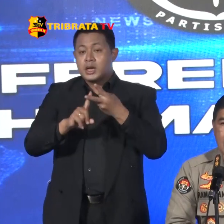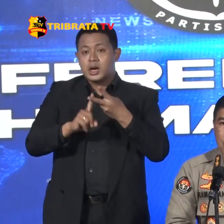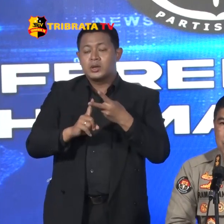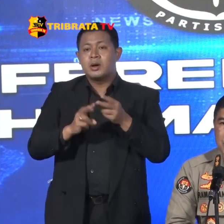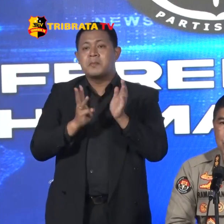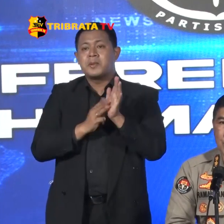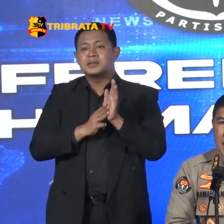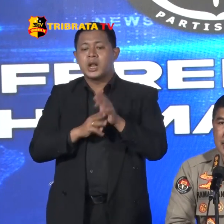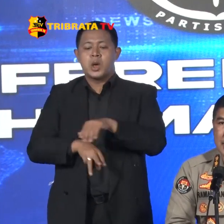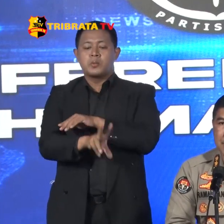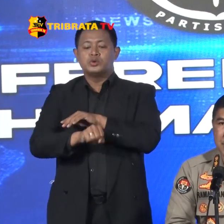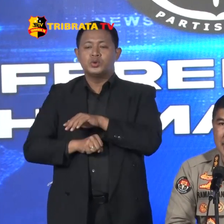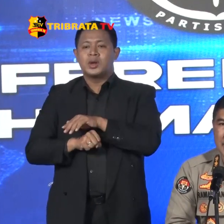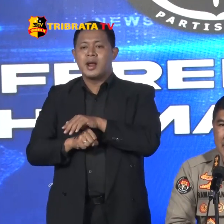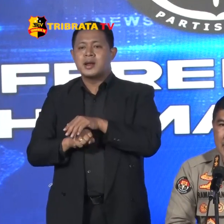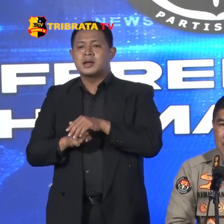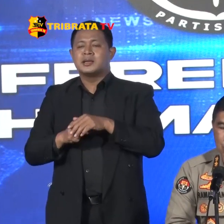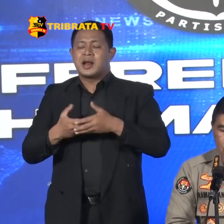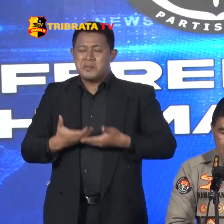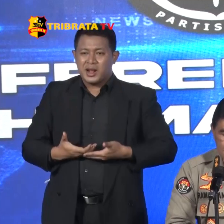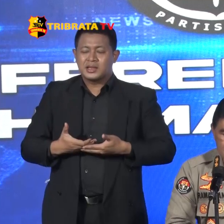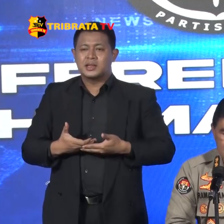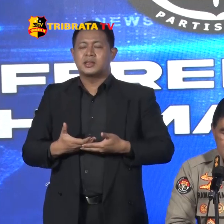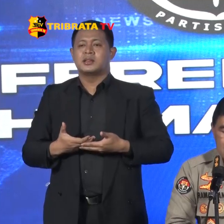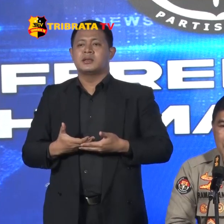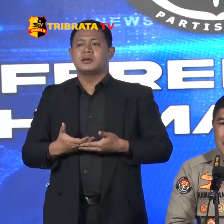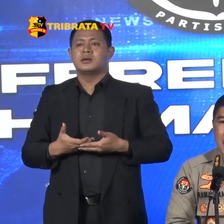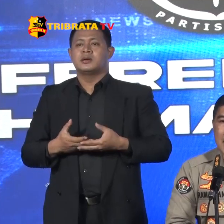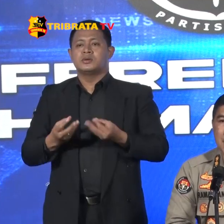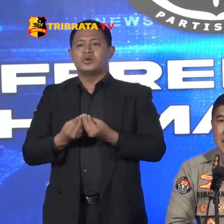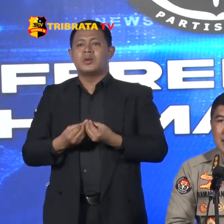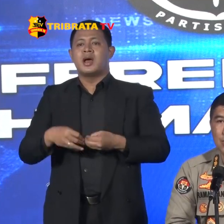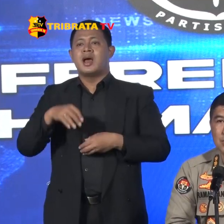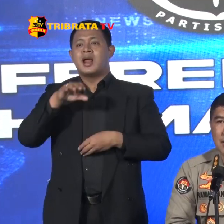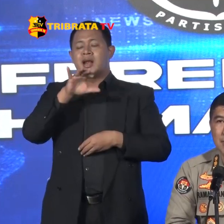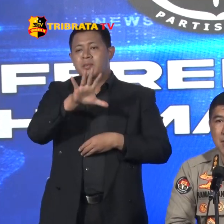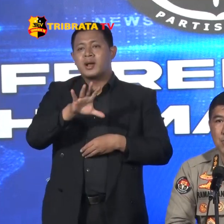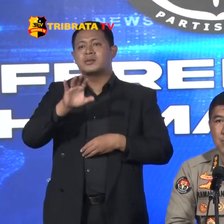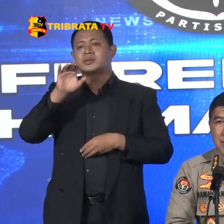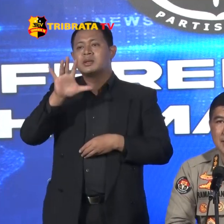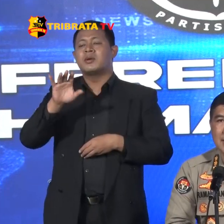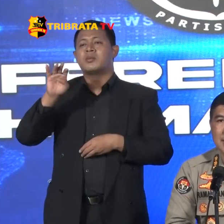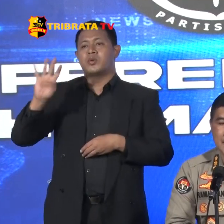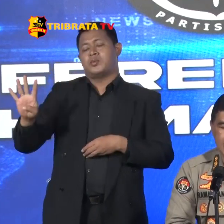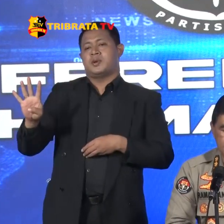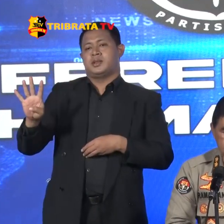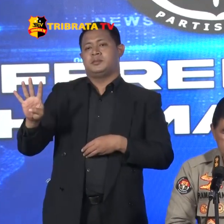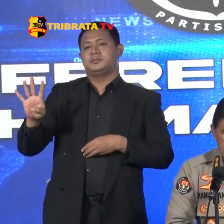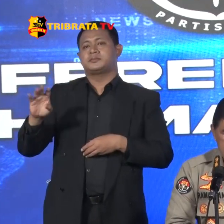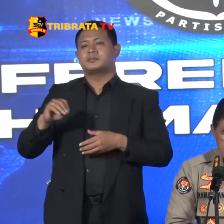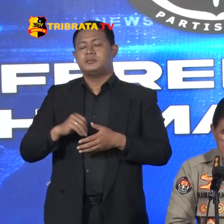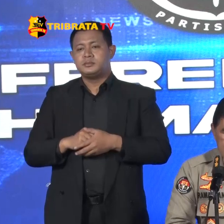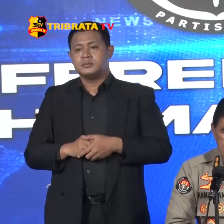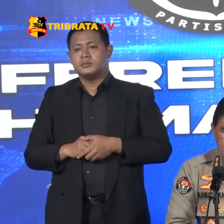Kasus Pencurian Dengan Pemberatan Atau Curat Sebanyak 554 Kejadian